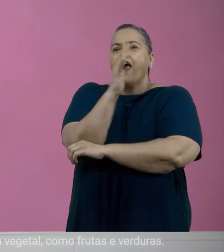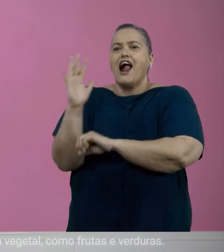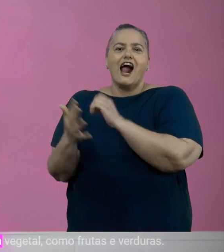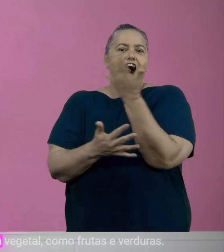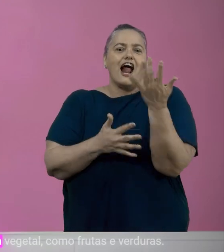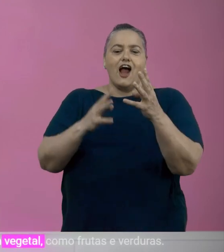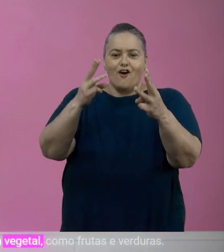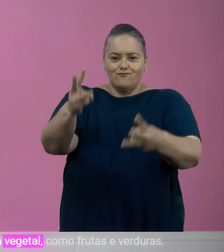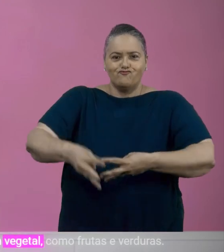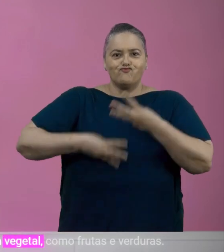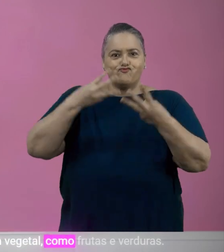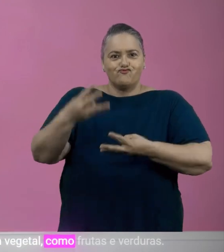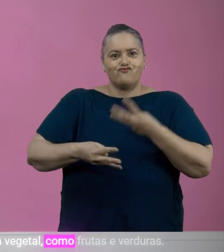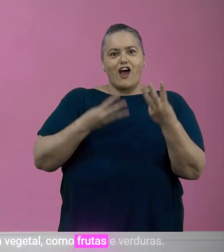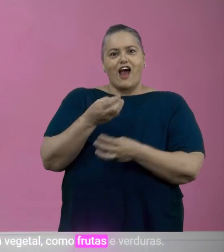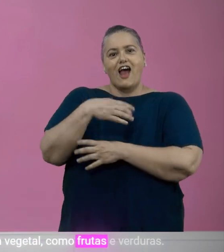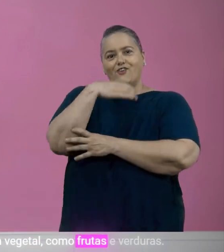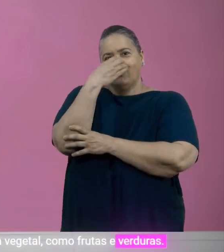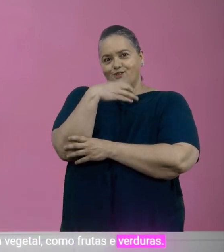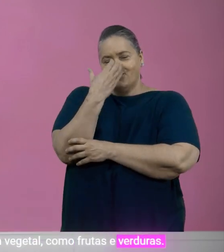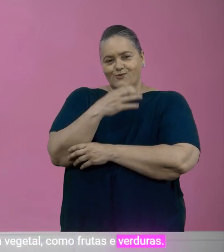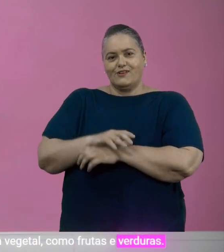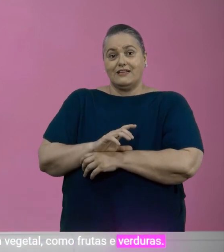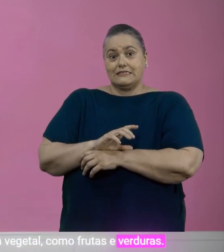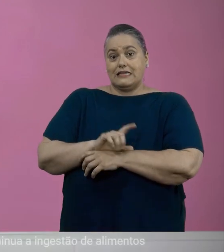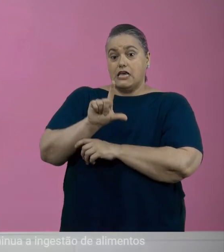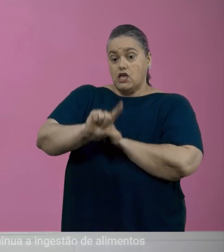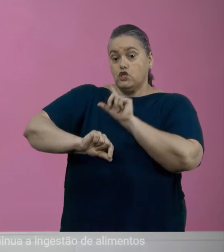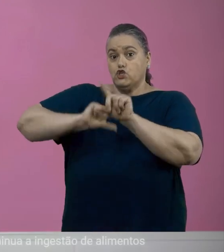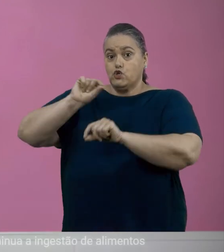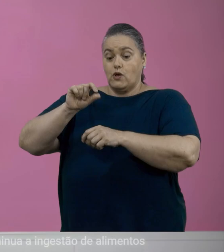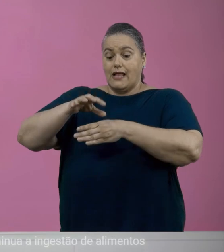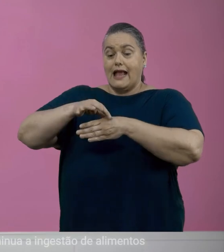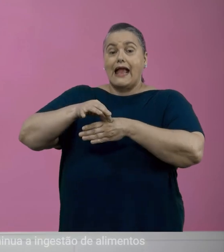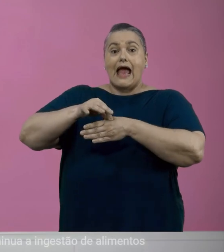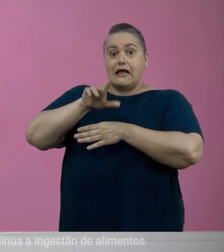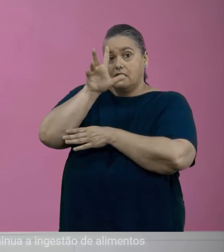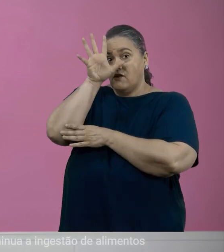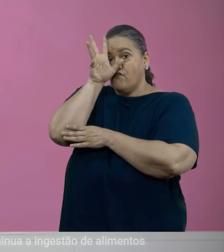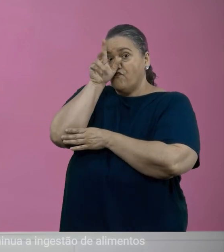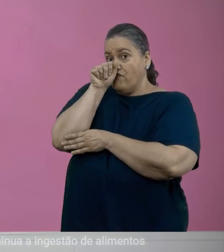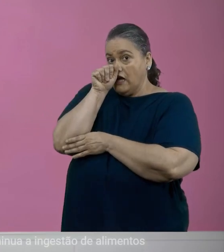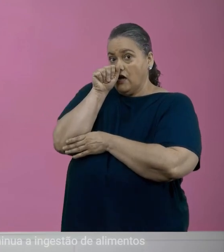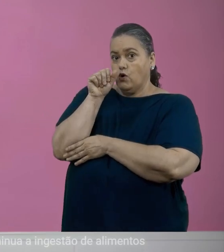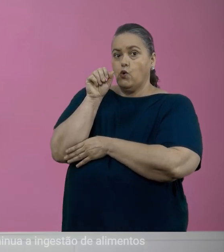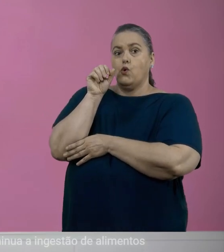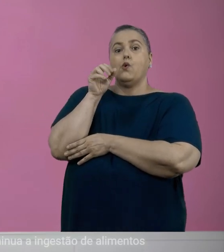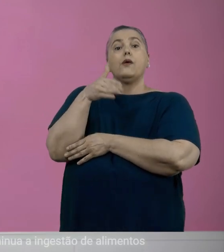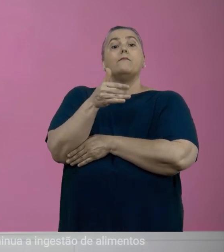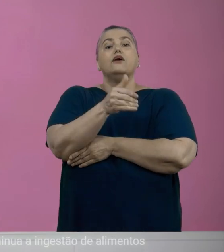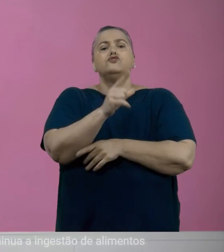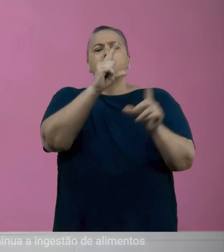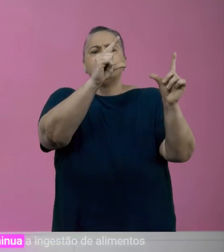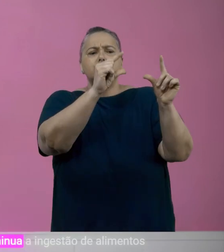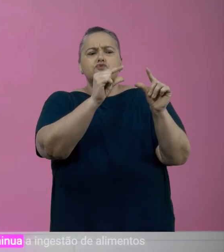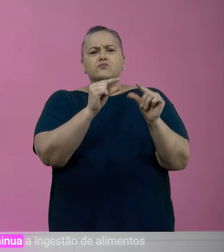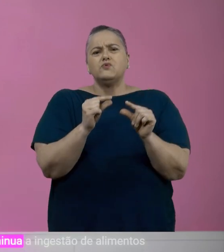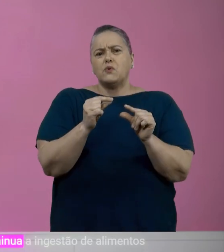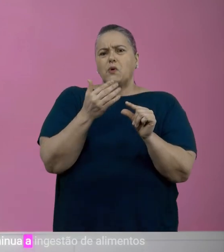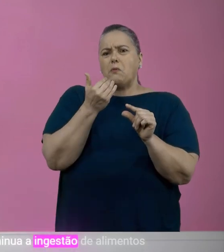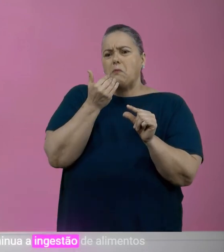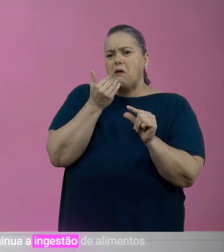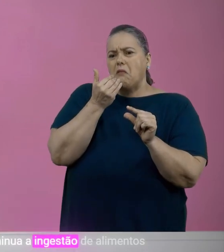alimentos de origem vegetal, como frutas e verduras. Dê preferência a carnes de frango e peixe. E